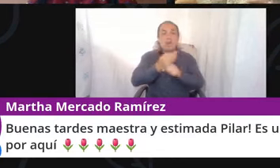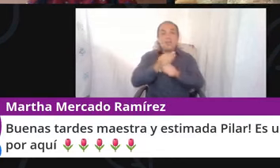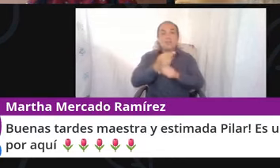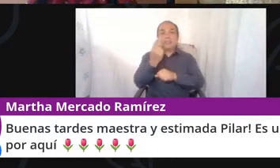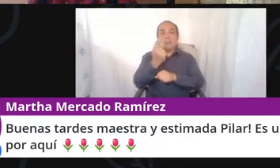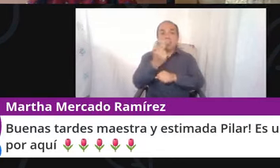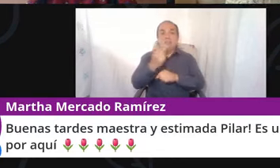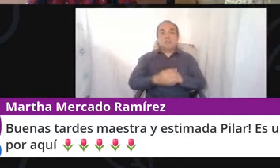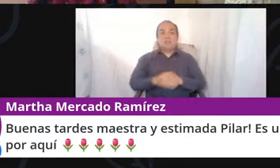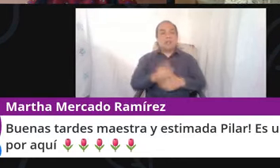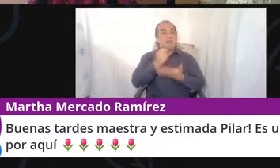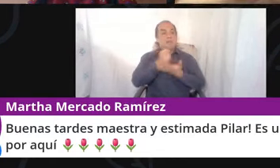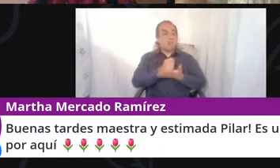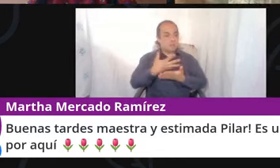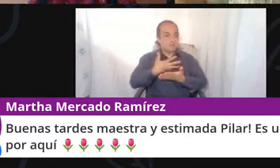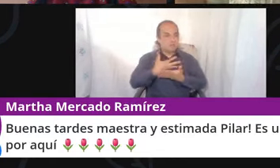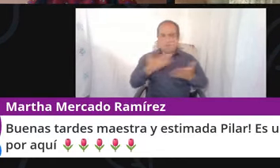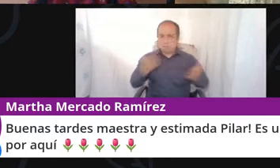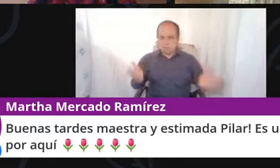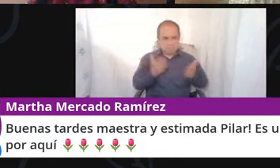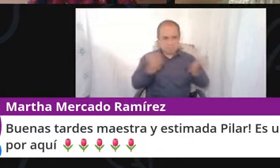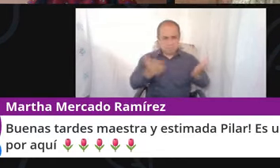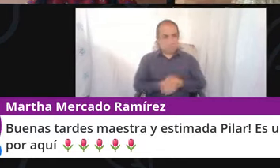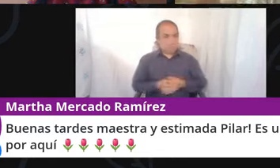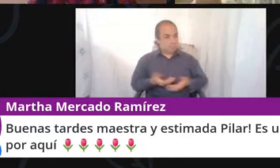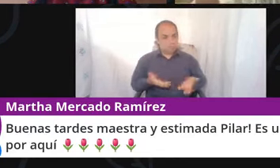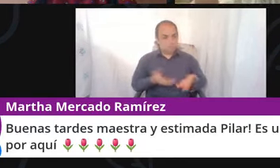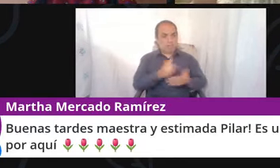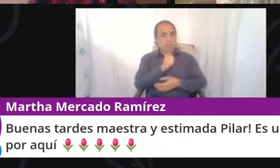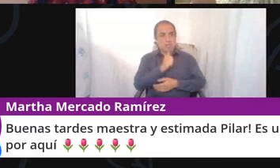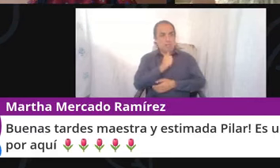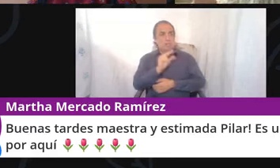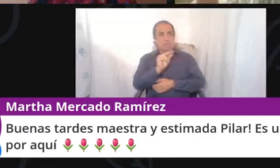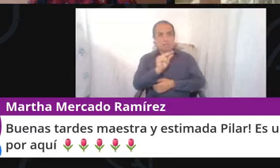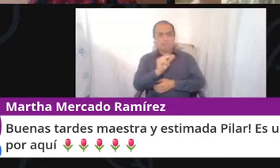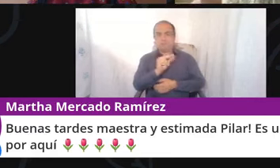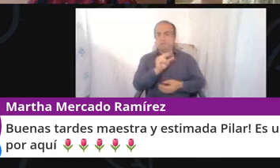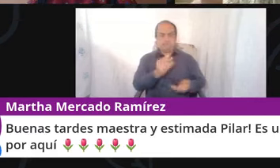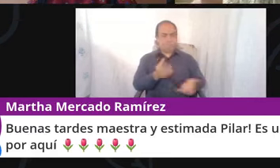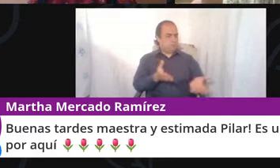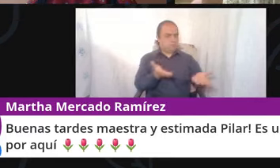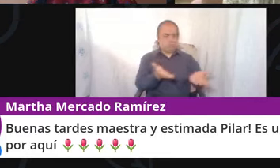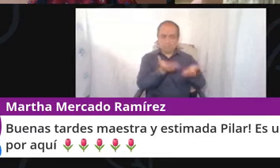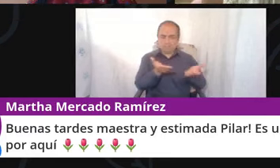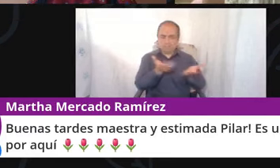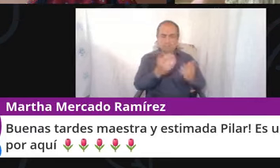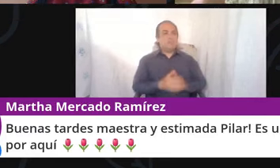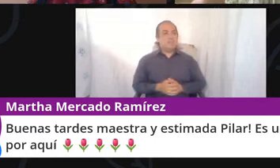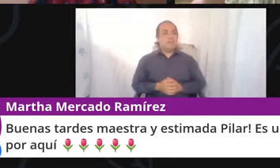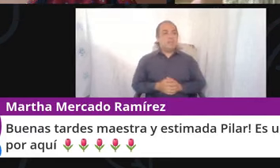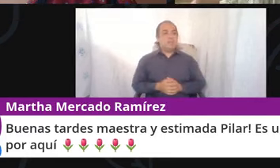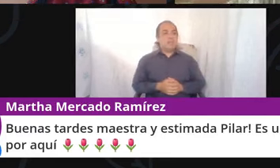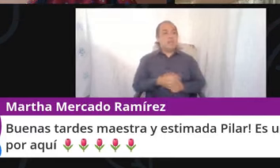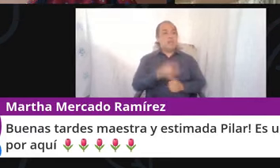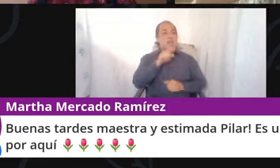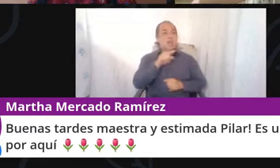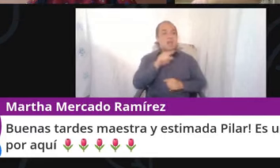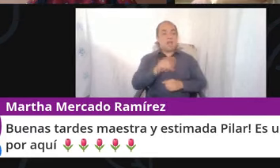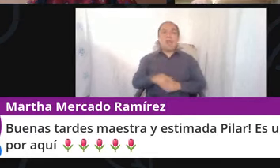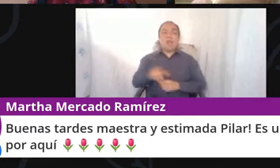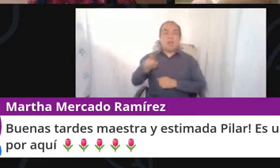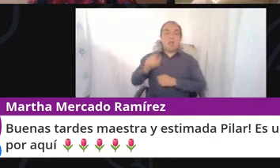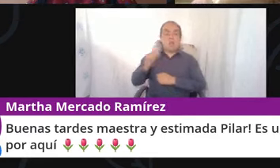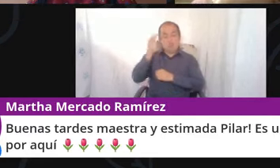terapia?, adelante, nadie le dice que no, y aparte, así se conocerá un poquito más, y seguramente si tiene una